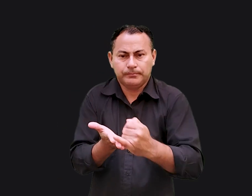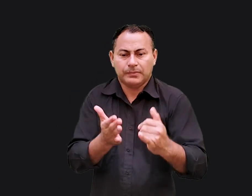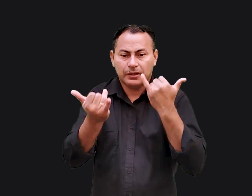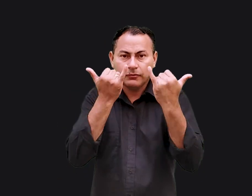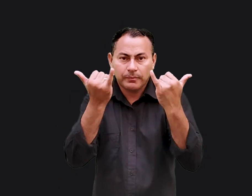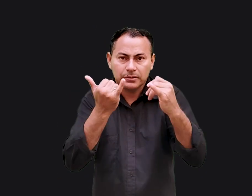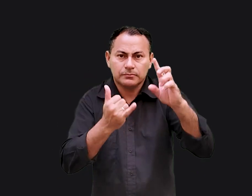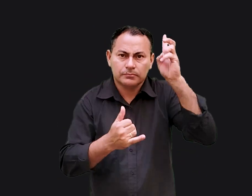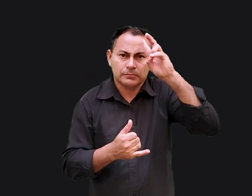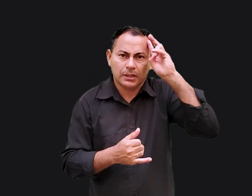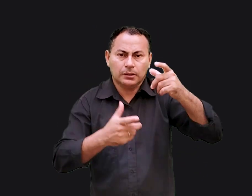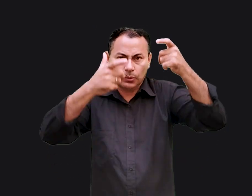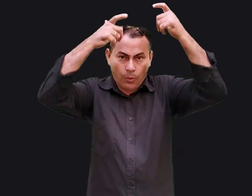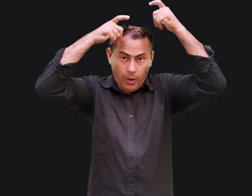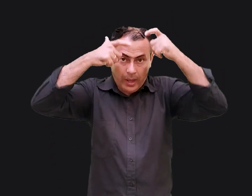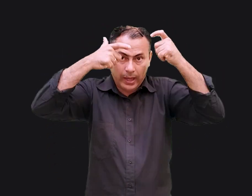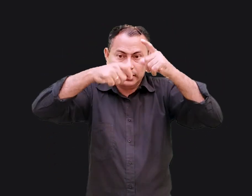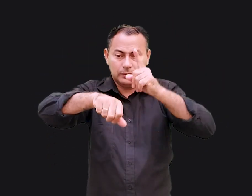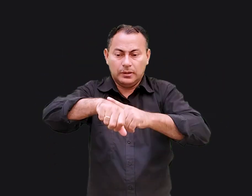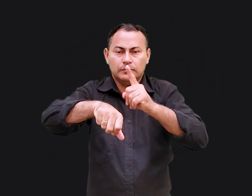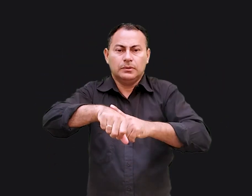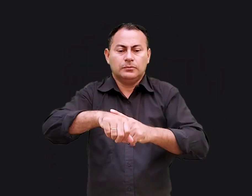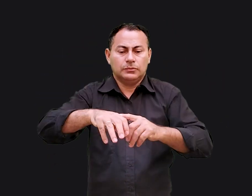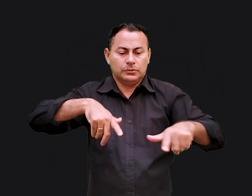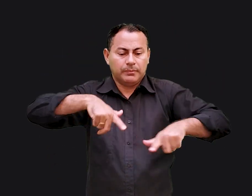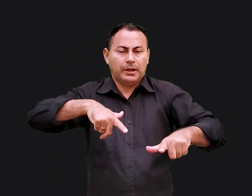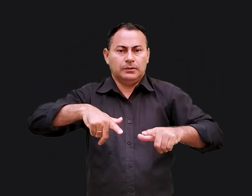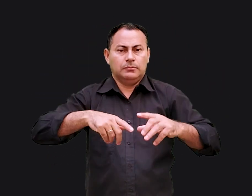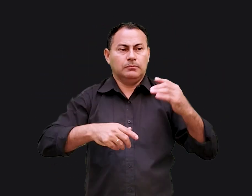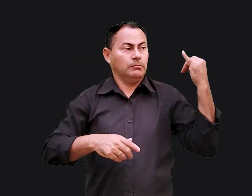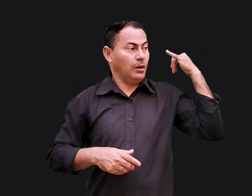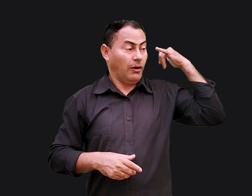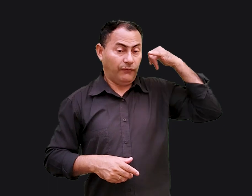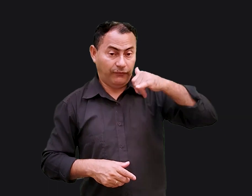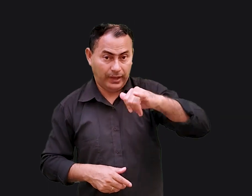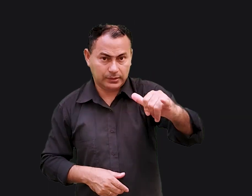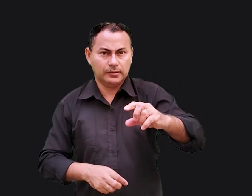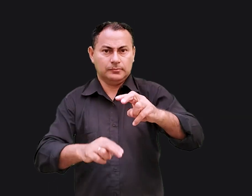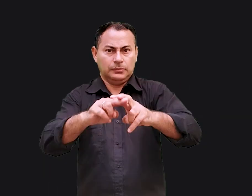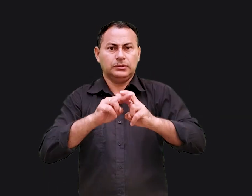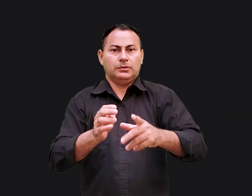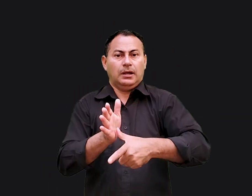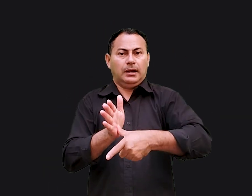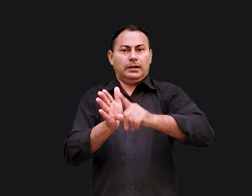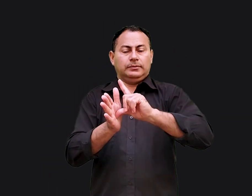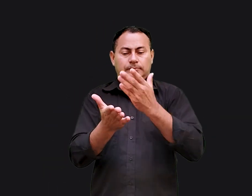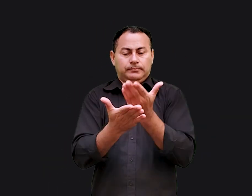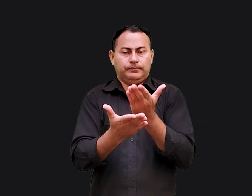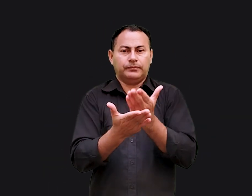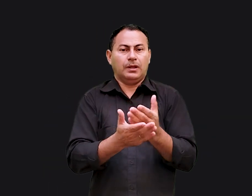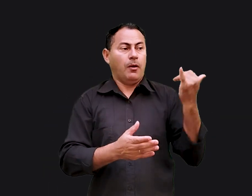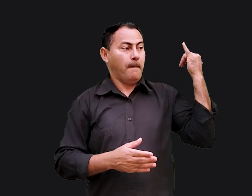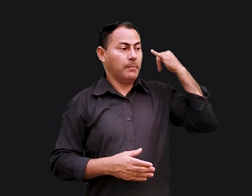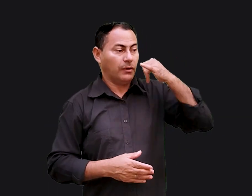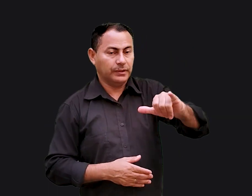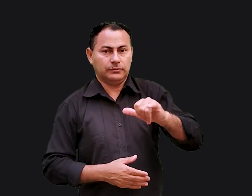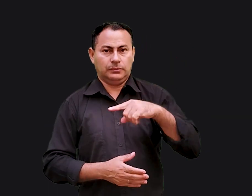informações históricas sobre o rei que reinava na época do ministério do profeta? É por isso que antes de estudarmos os